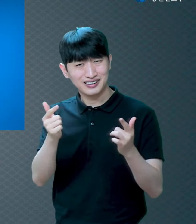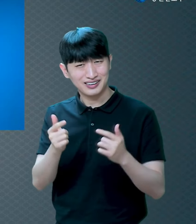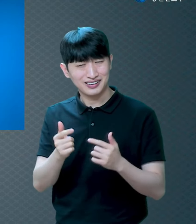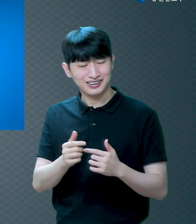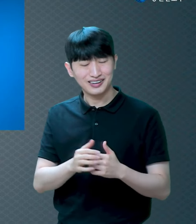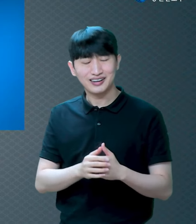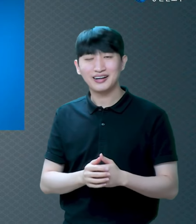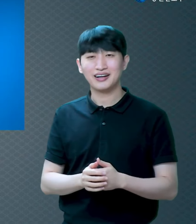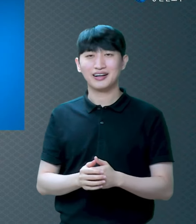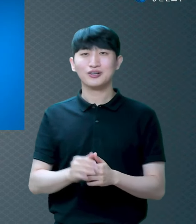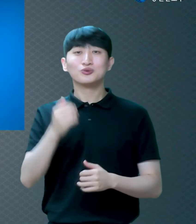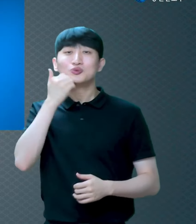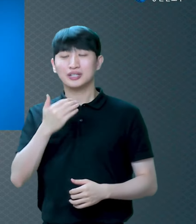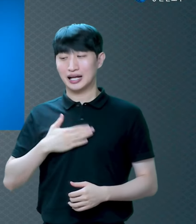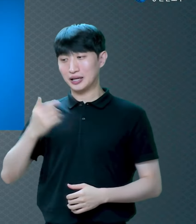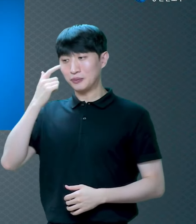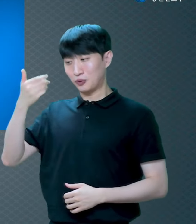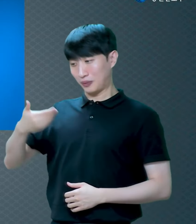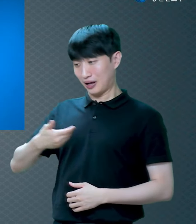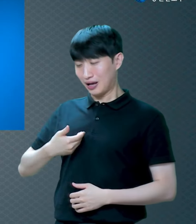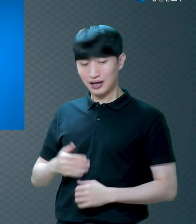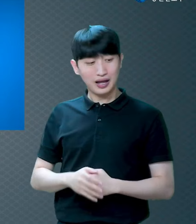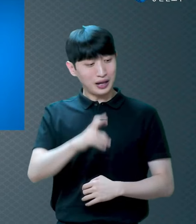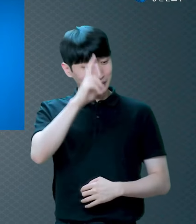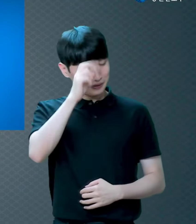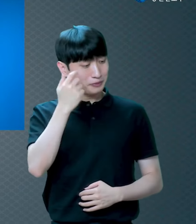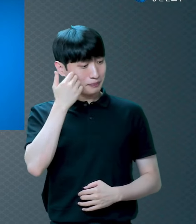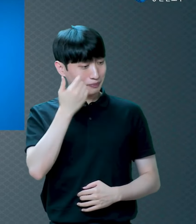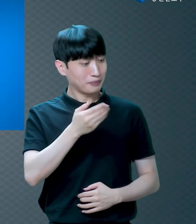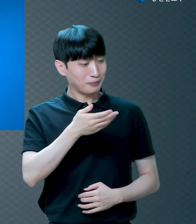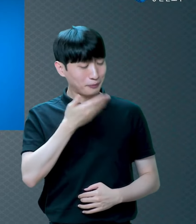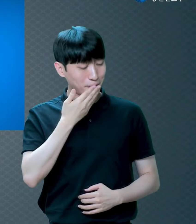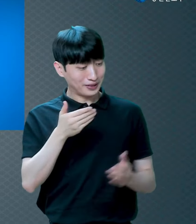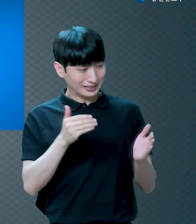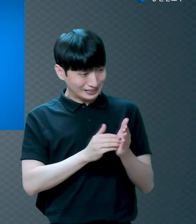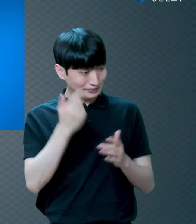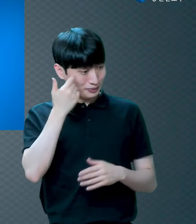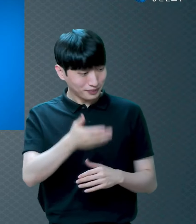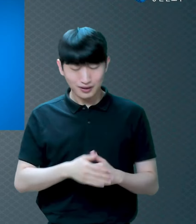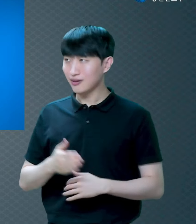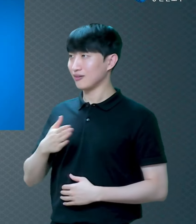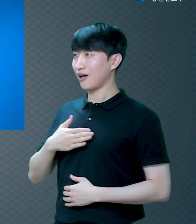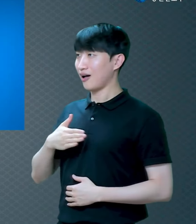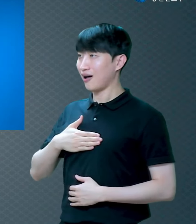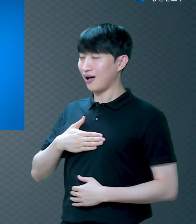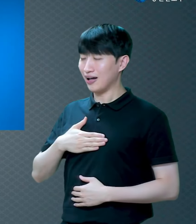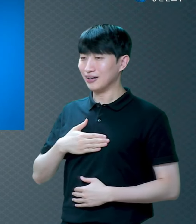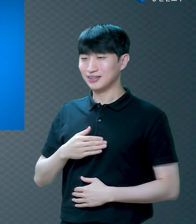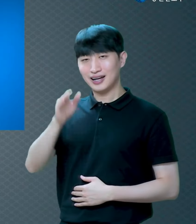점심 드셨습니까 아 예 먹었습니다 뭐 드셨어요 저 녹두삼계탕 먹고 왔습니다